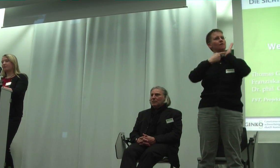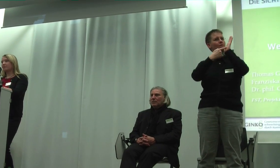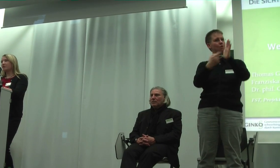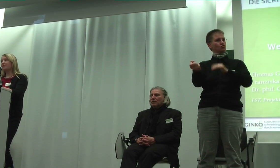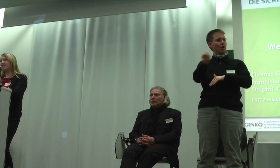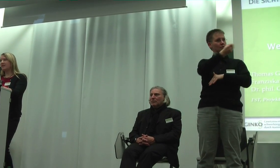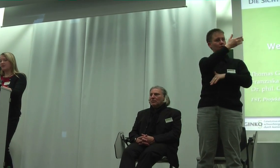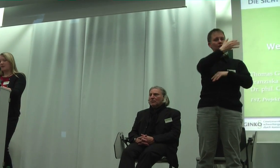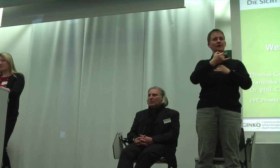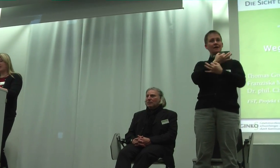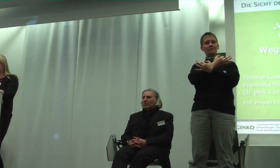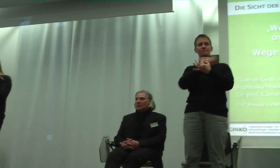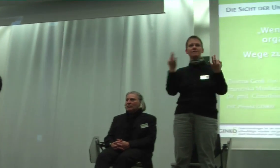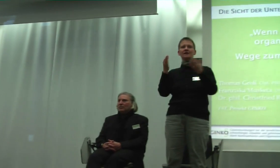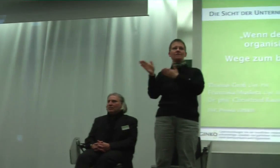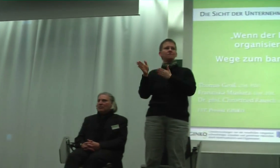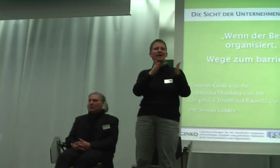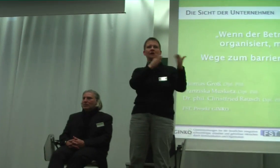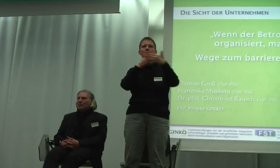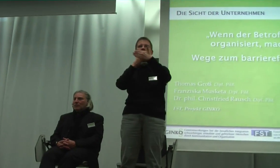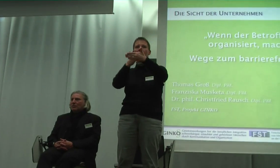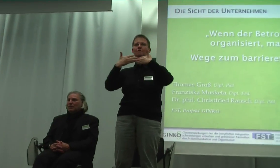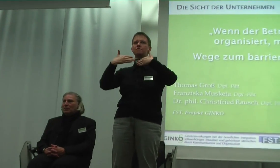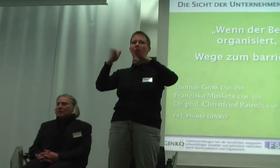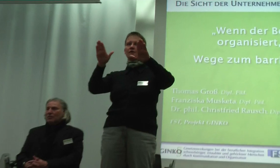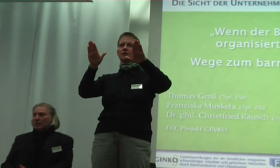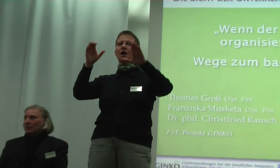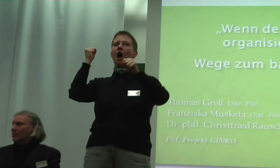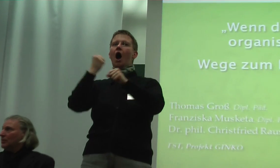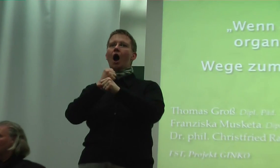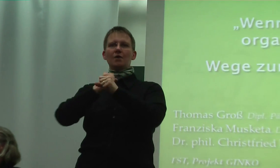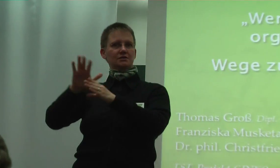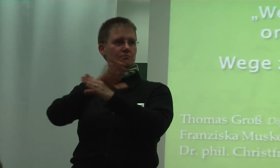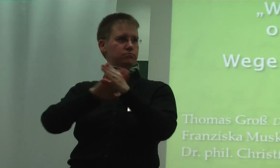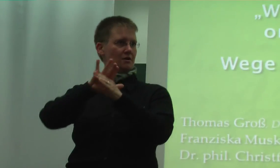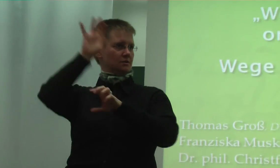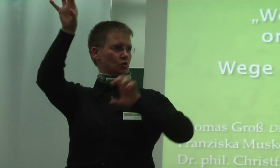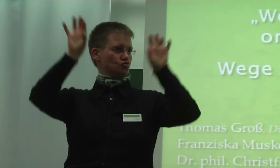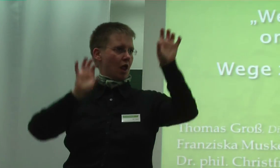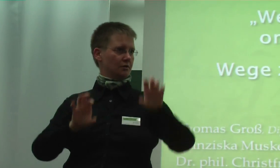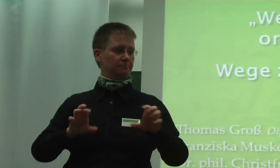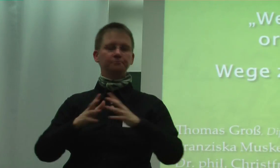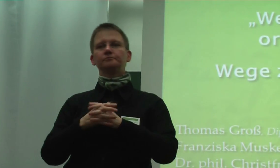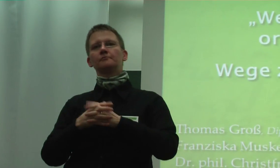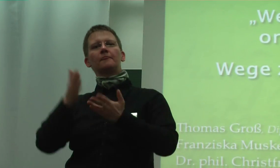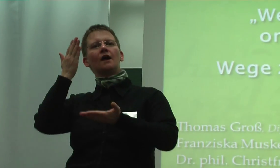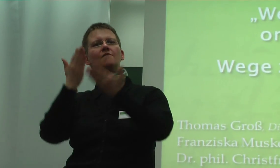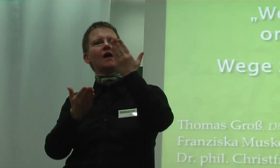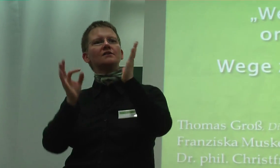wie Wege zum barrierefreien Arbeitsplatz gestaltet werden können, welche Faktoren dabei eine